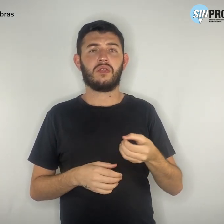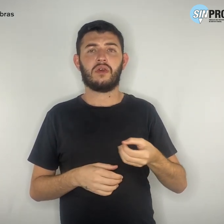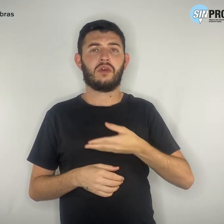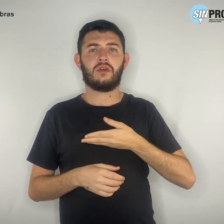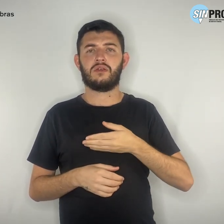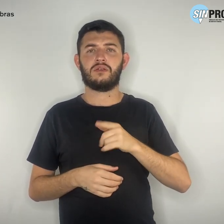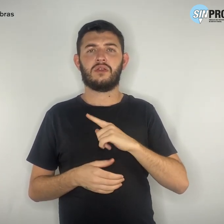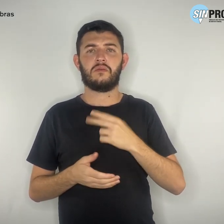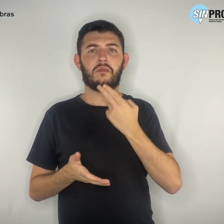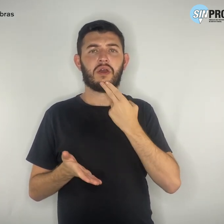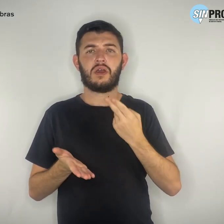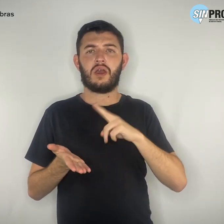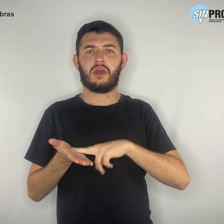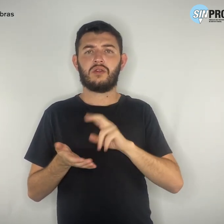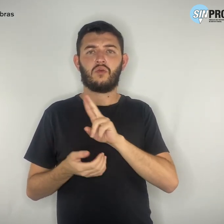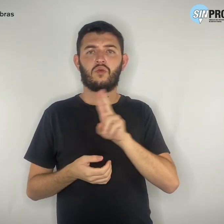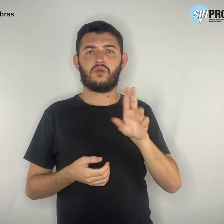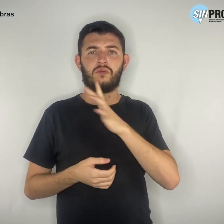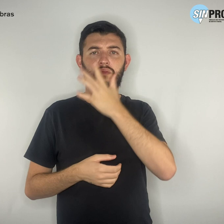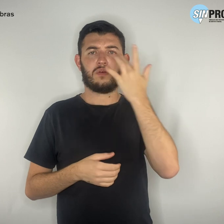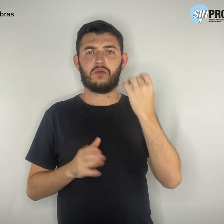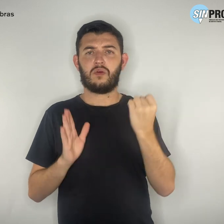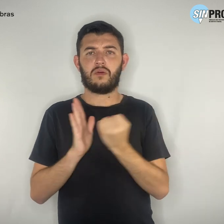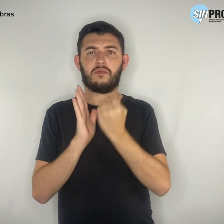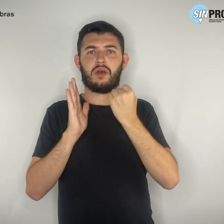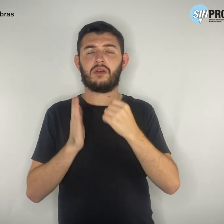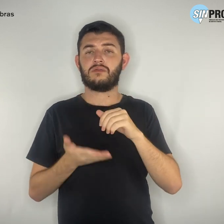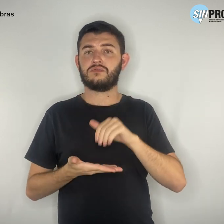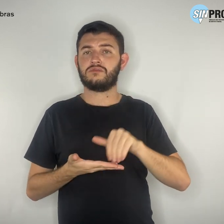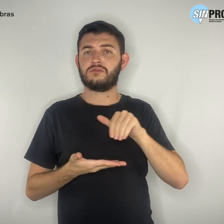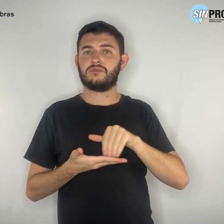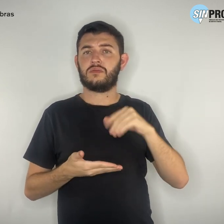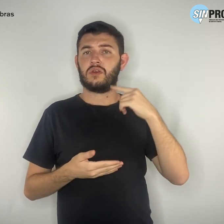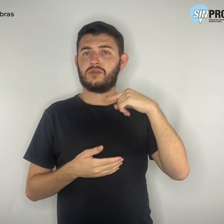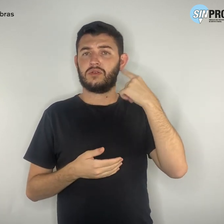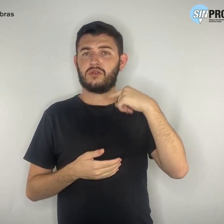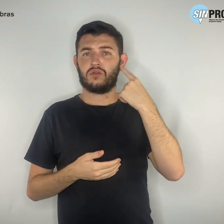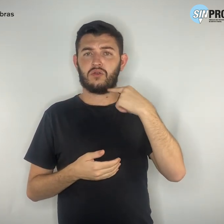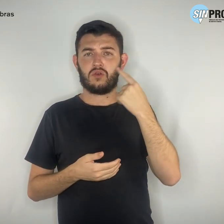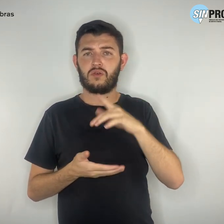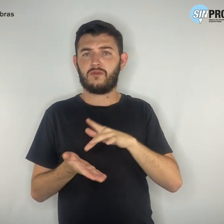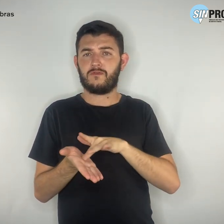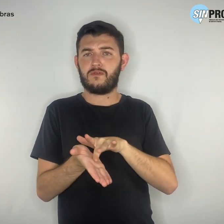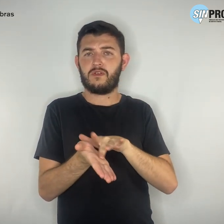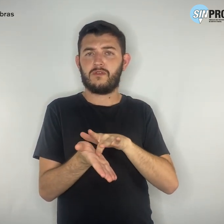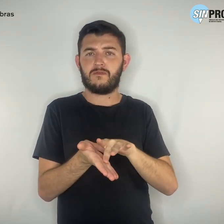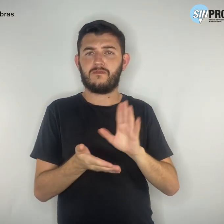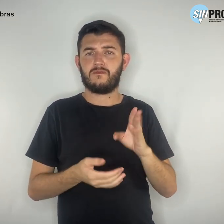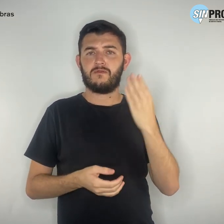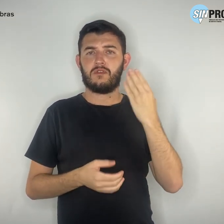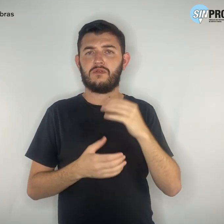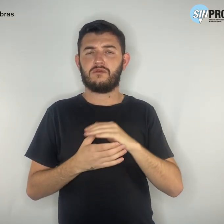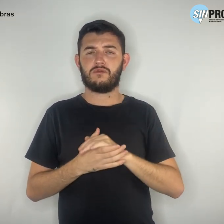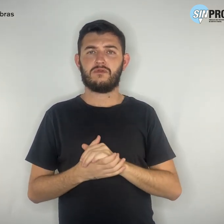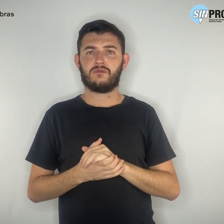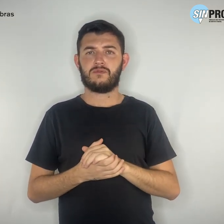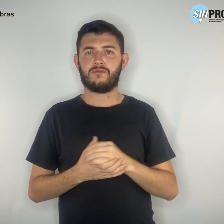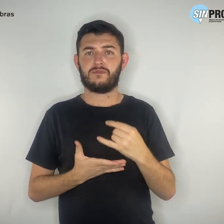nominal, com logomarca de escritório de advocacia fantasma. O documento falso é